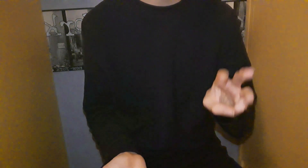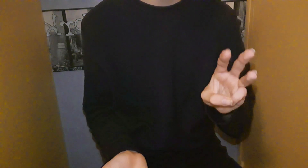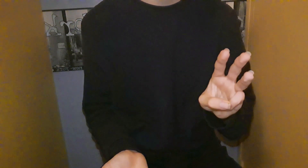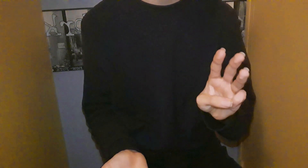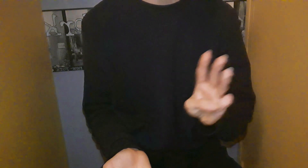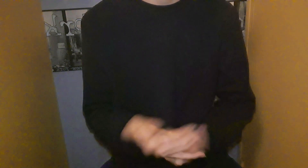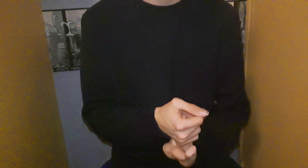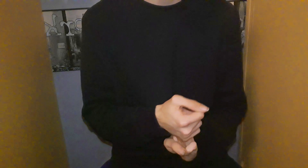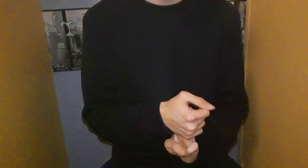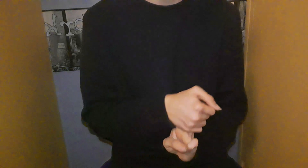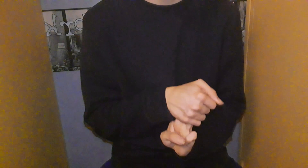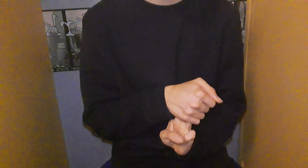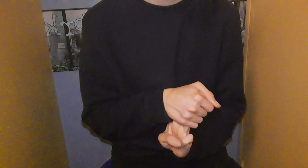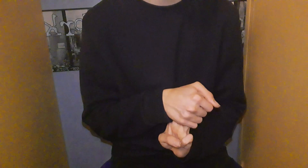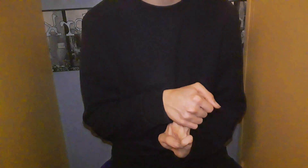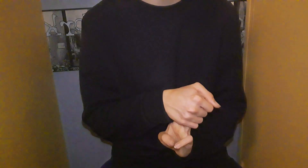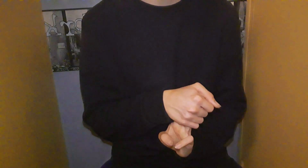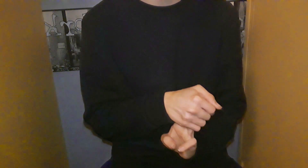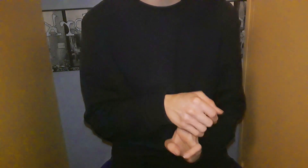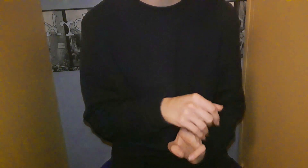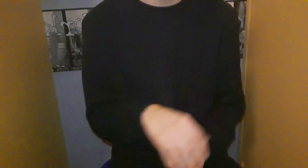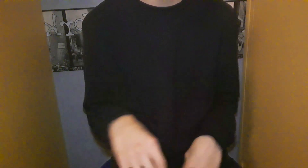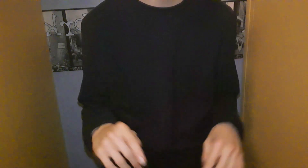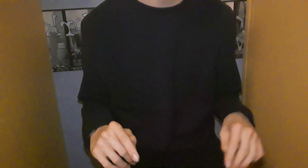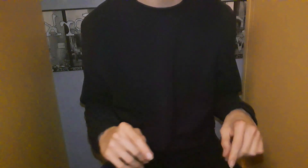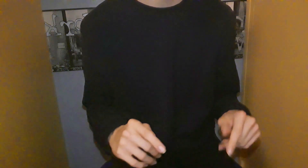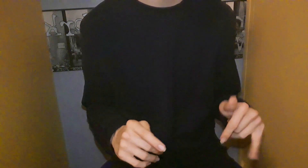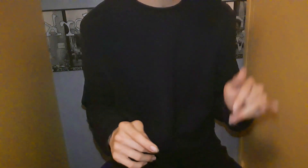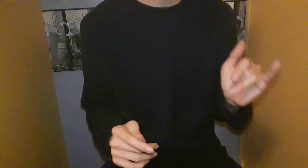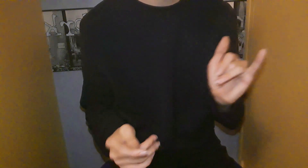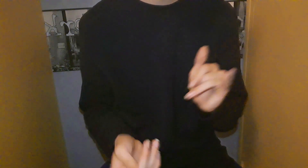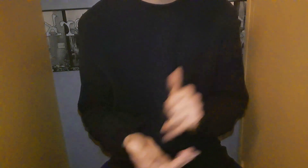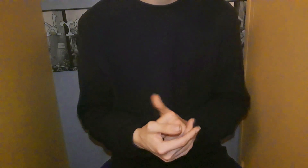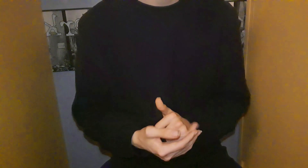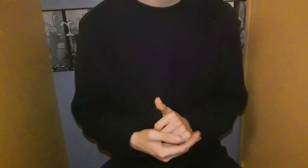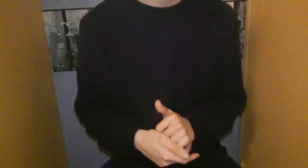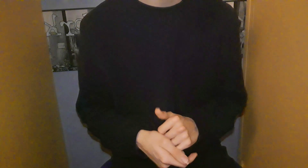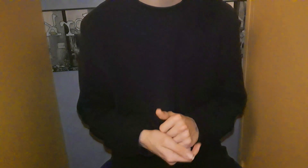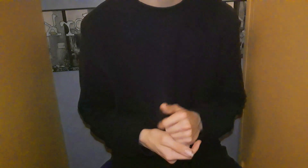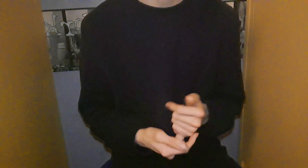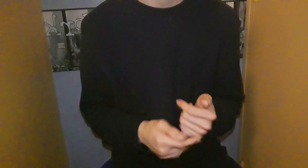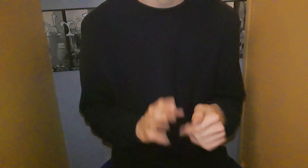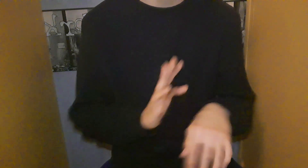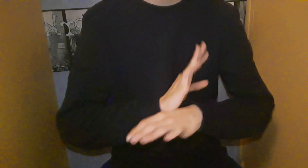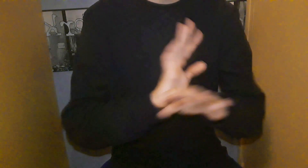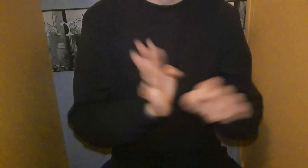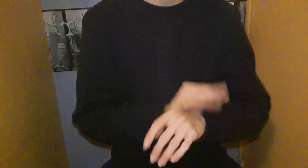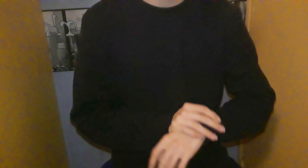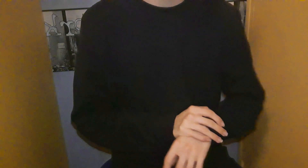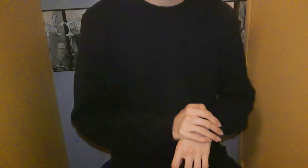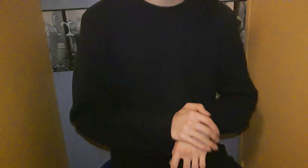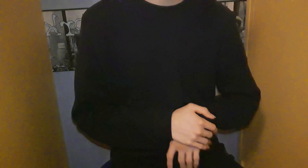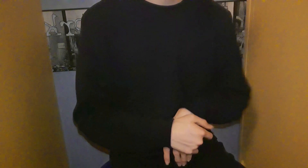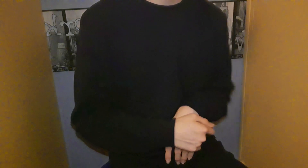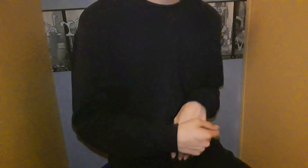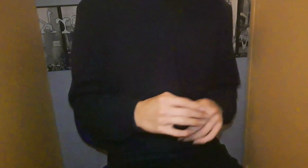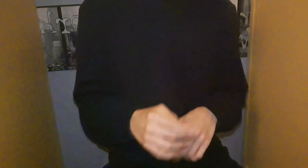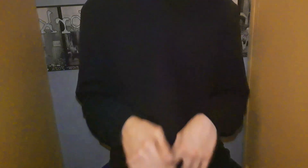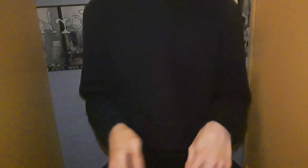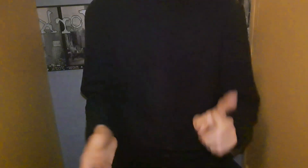Même n'oubliez pas Les paroles Bon même si c un truc Un peu vieux Mais bon ça fout Je regarde Enfin bref A partir du moment On parle de musique Ça me va L